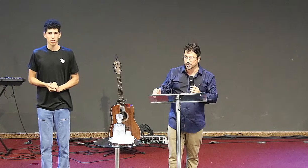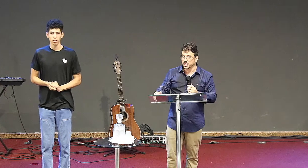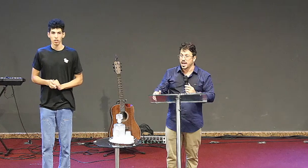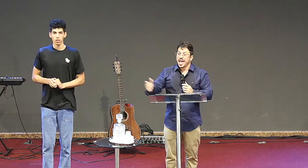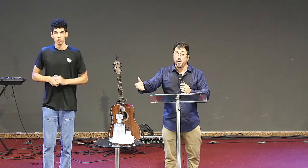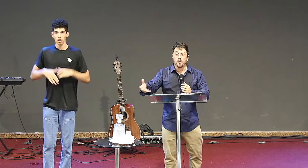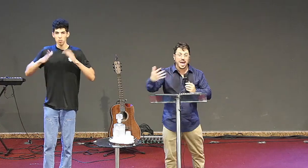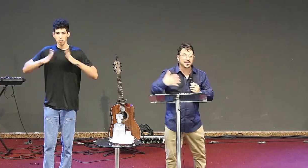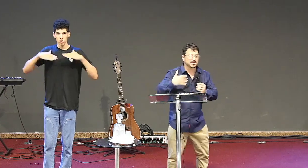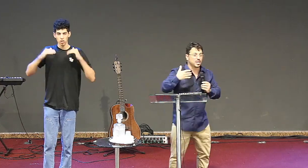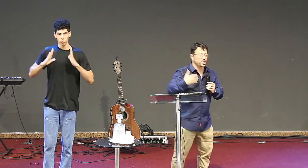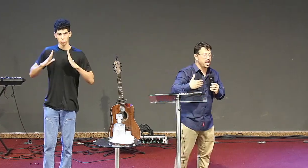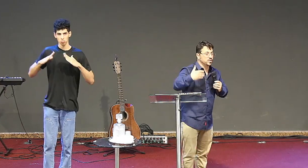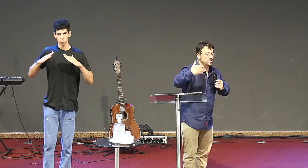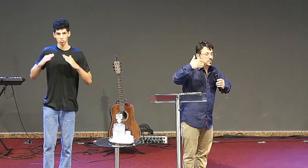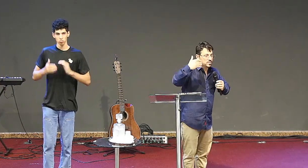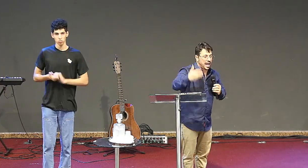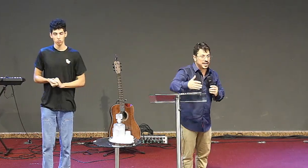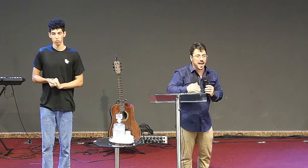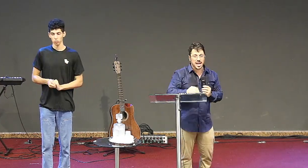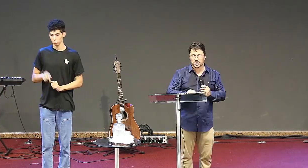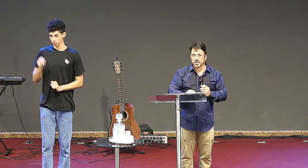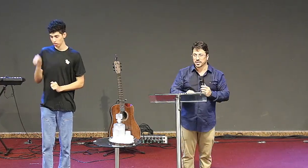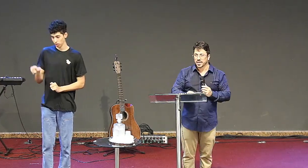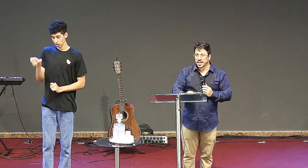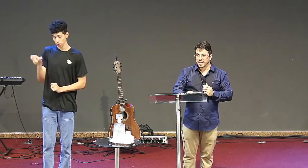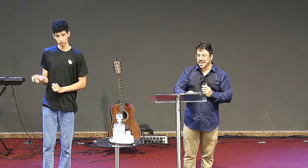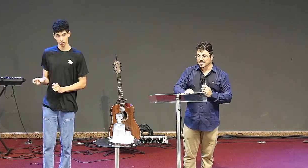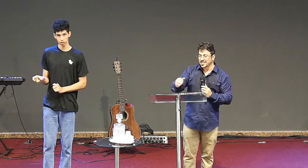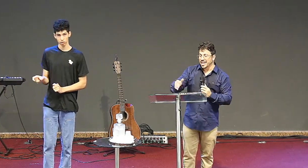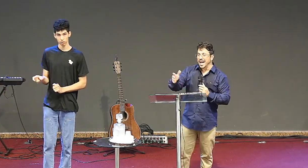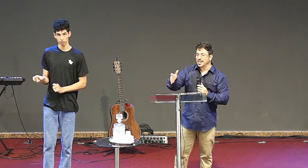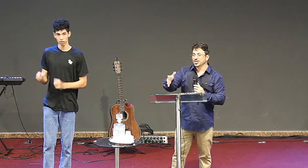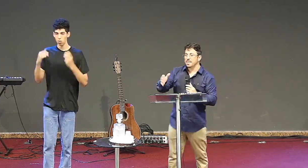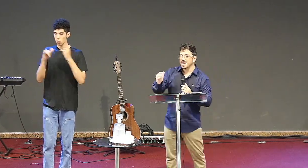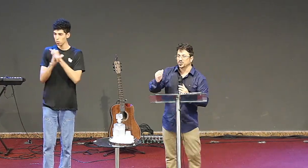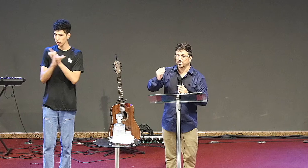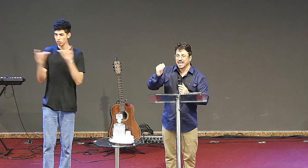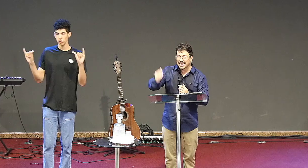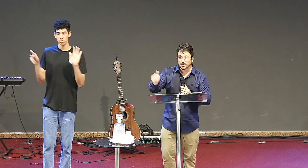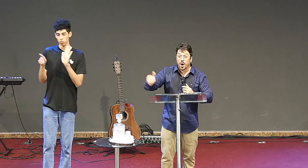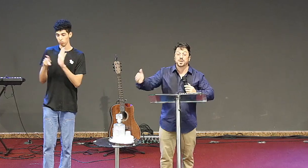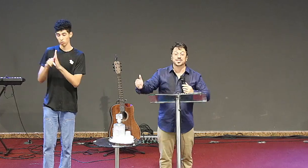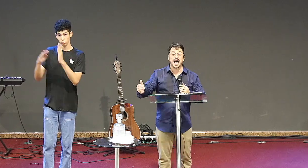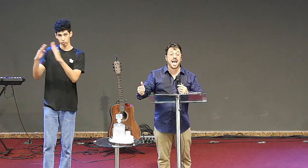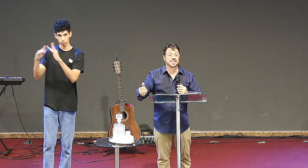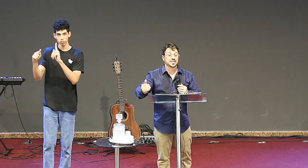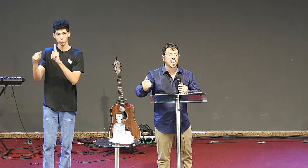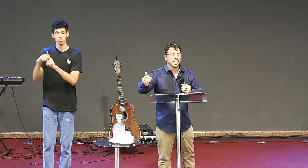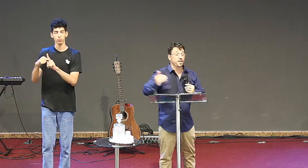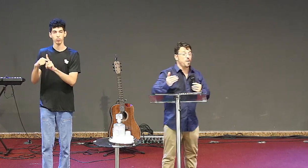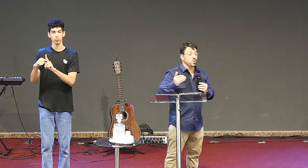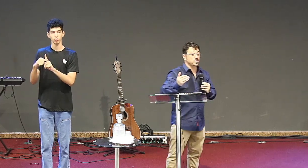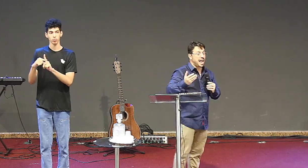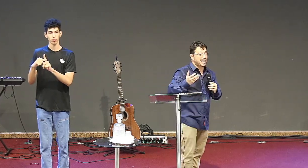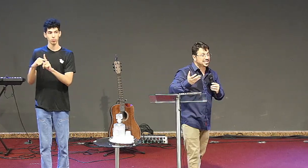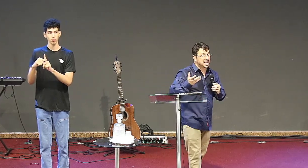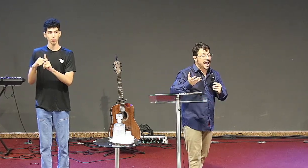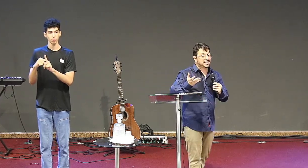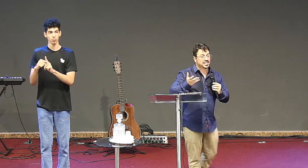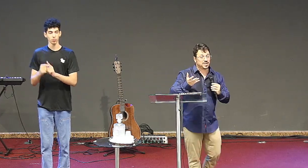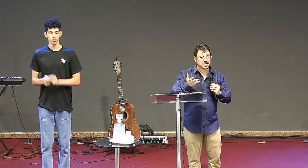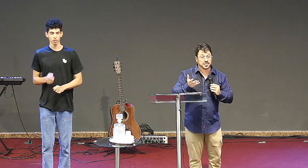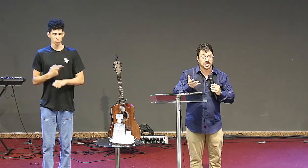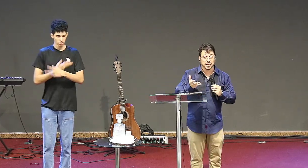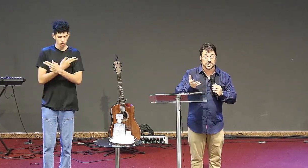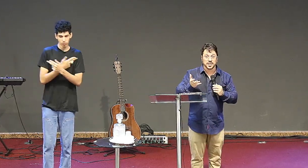transmitir, é um mensageiro da igreja. E existem vários elementos nas próprias cartas que vão mostrar que essa